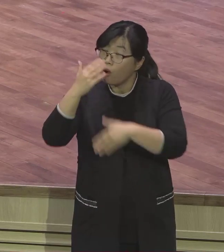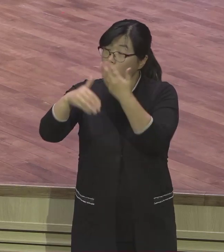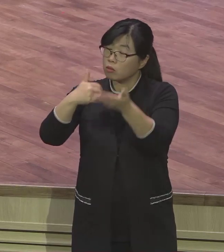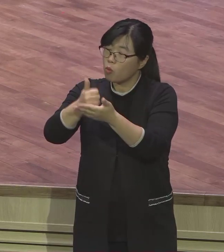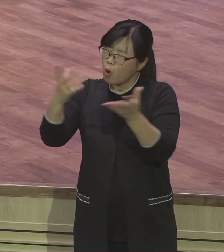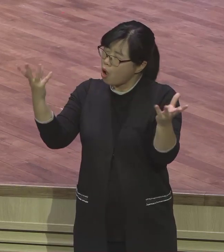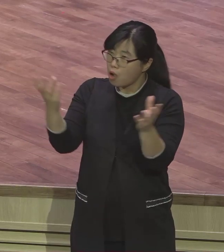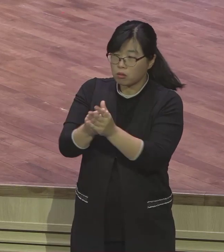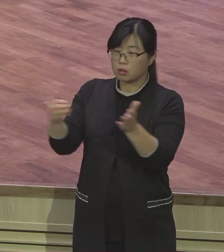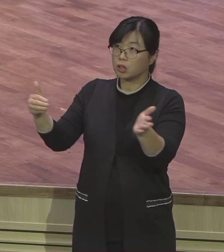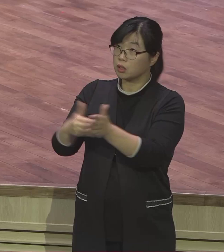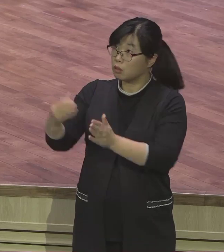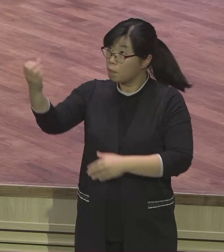스스로 속아가지고.